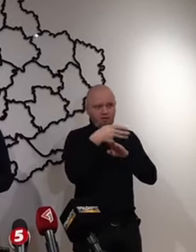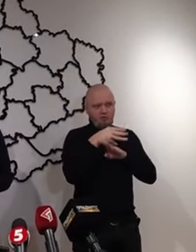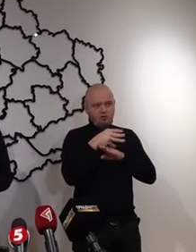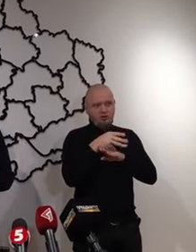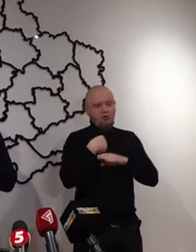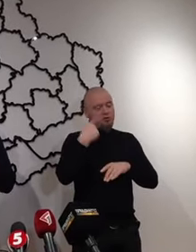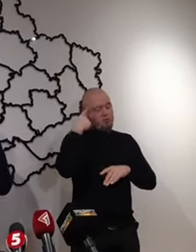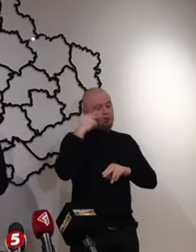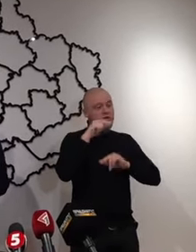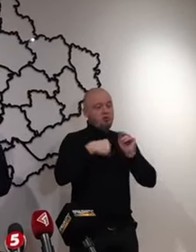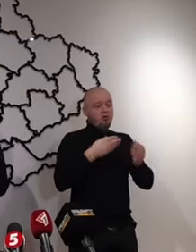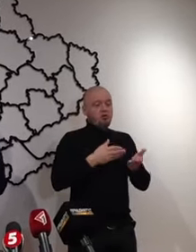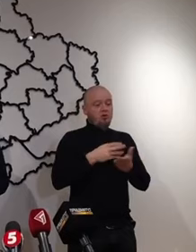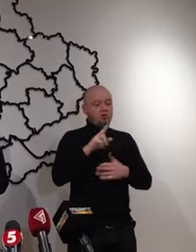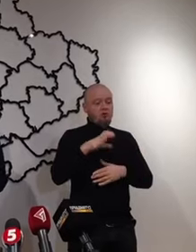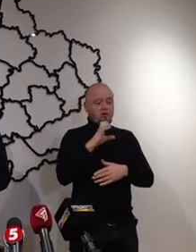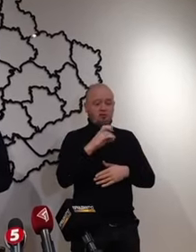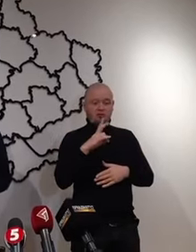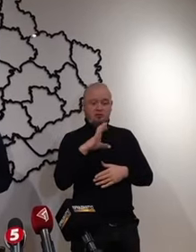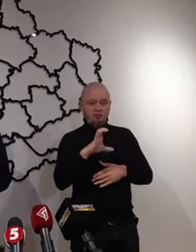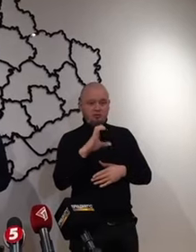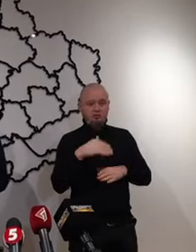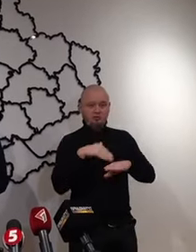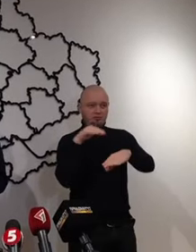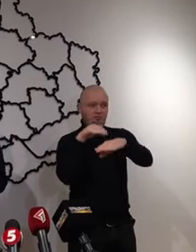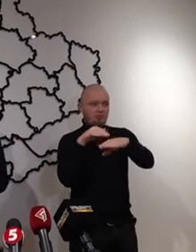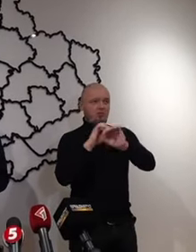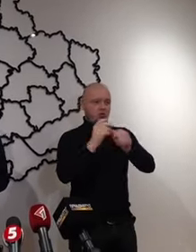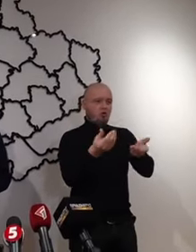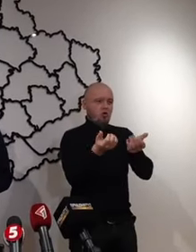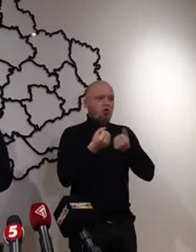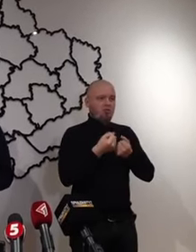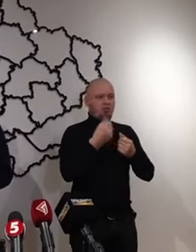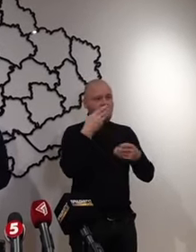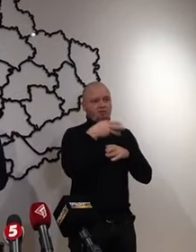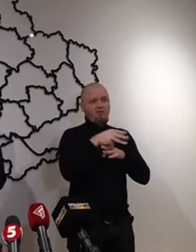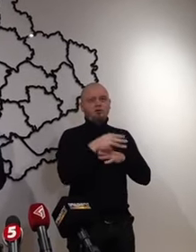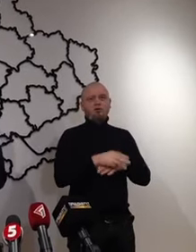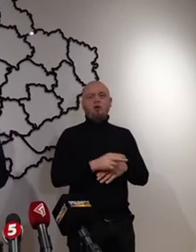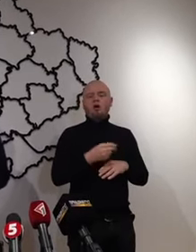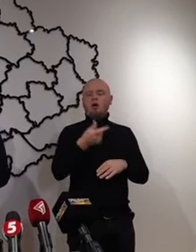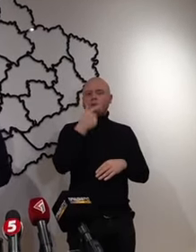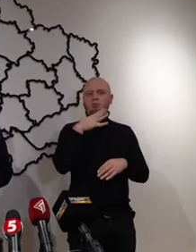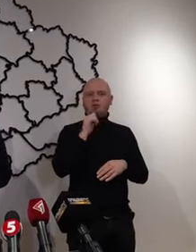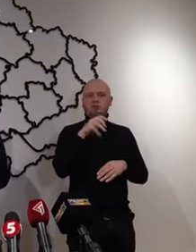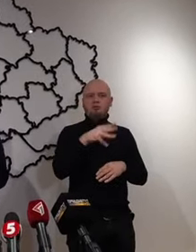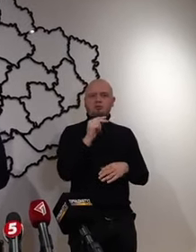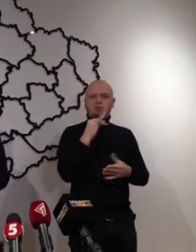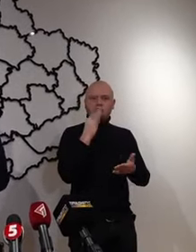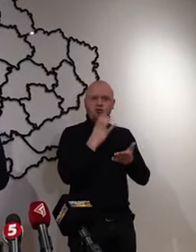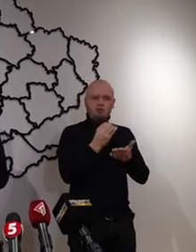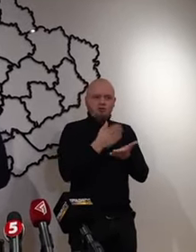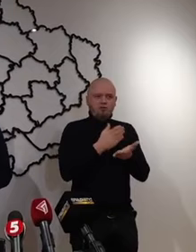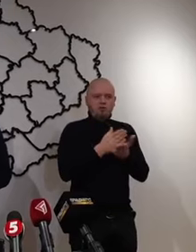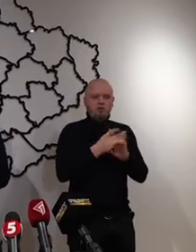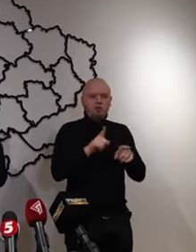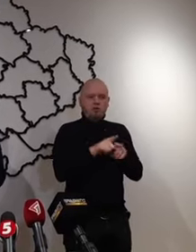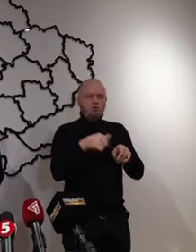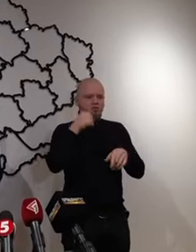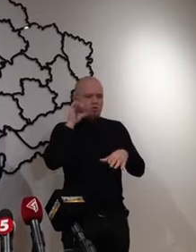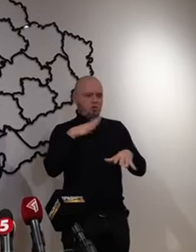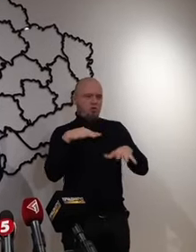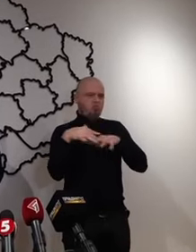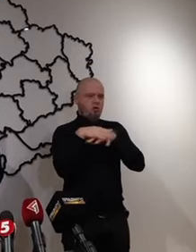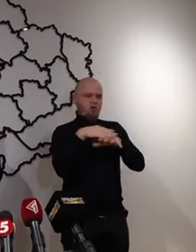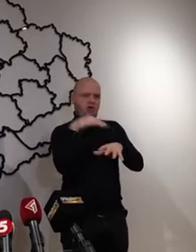через державну слугу можна буде отримувати відомо. Чи ще володієте вчора? Масовна атака була по